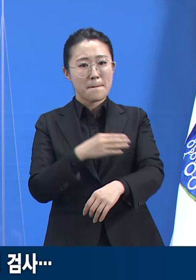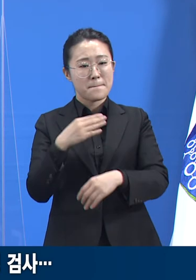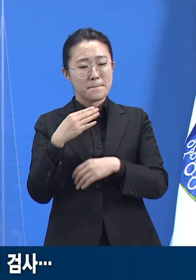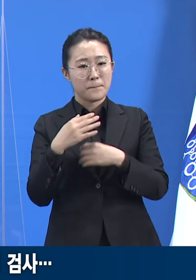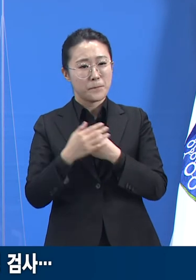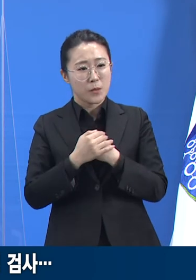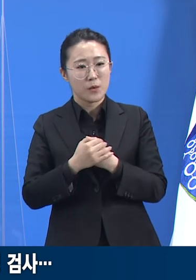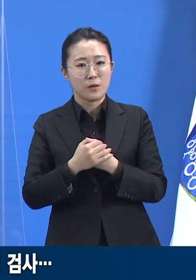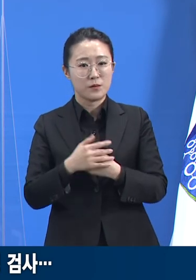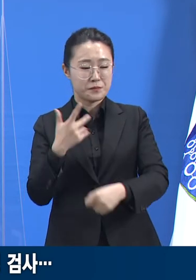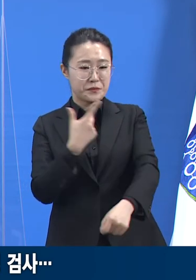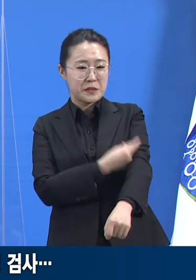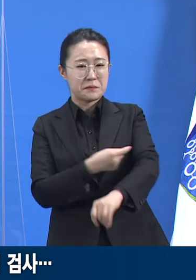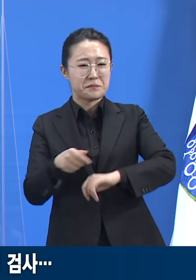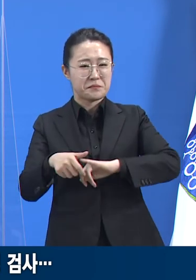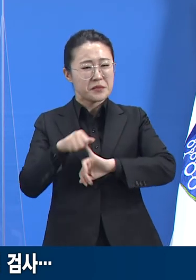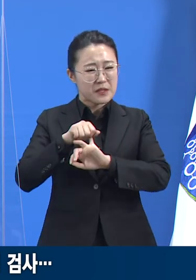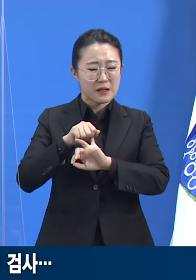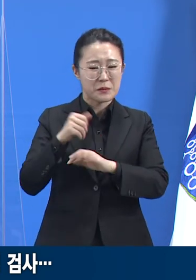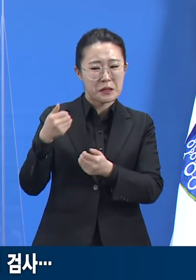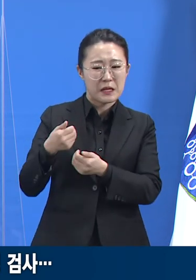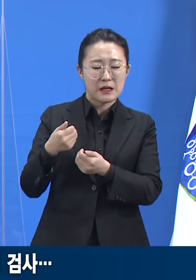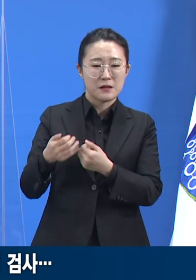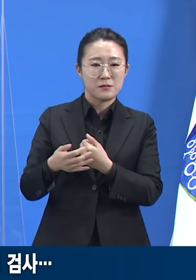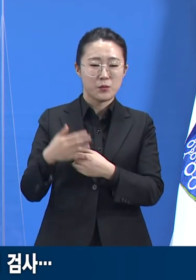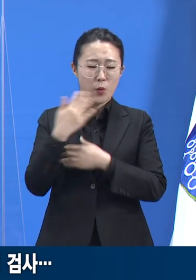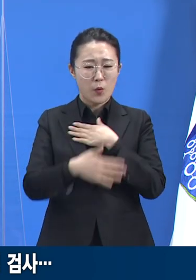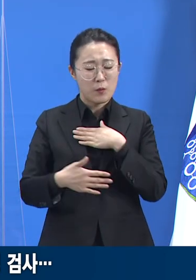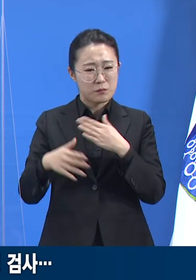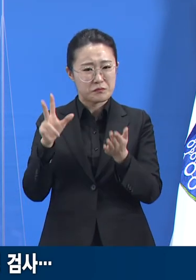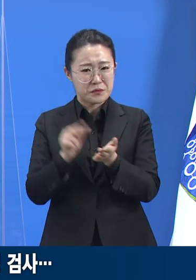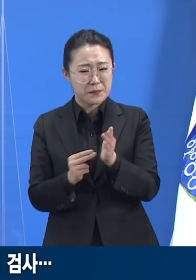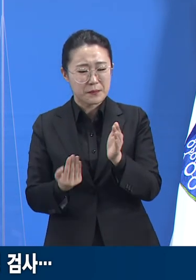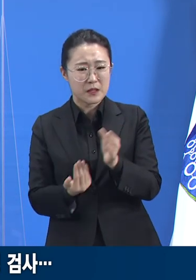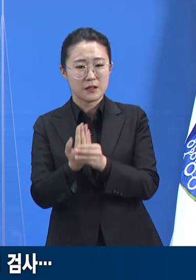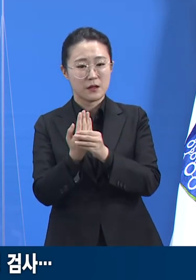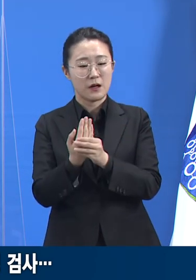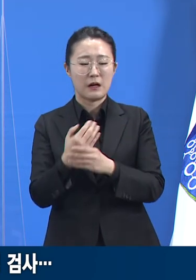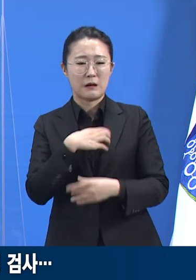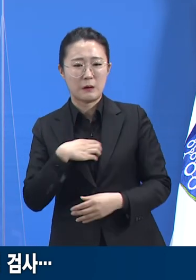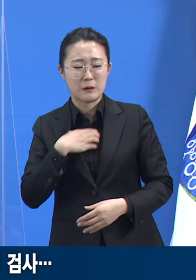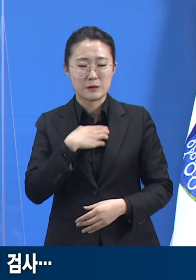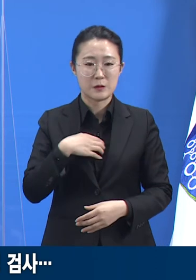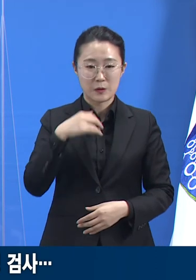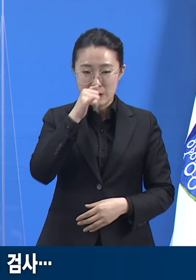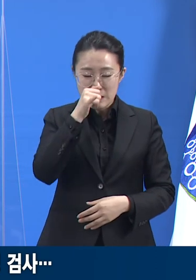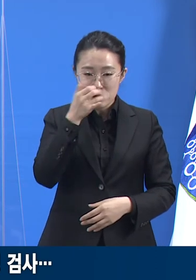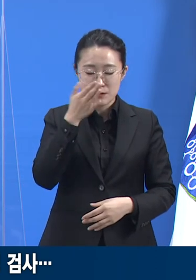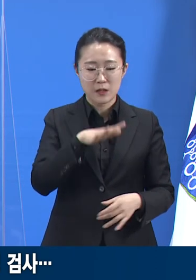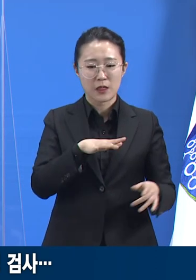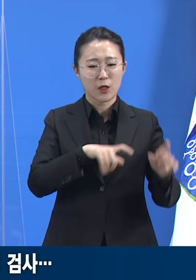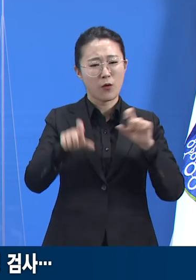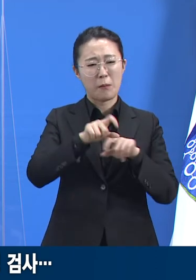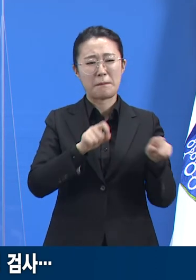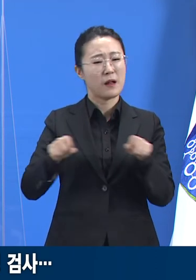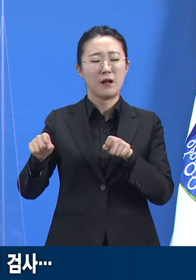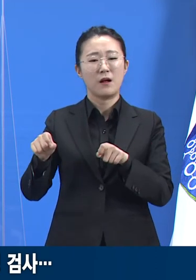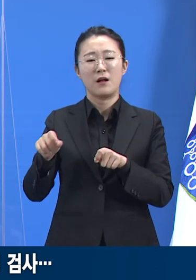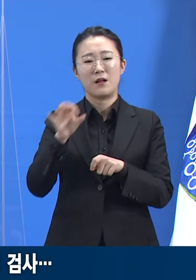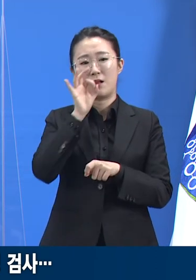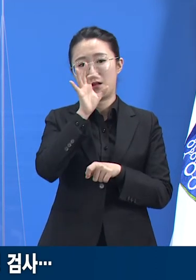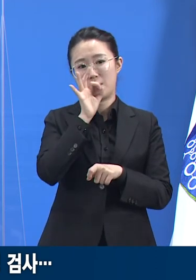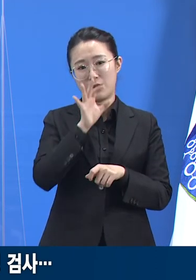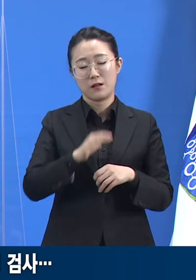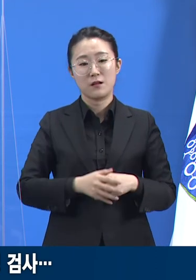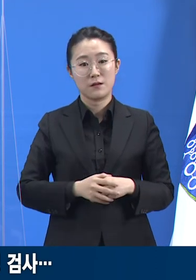소진될까 우려스러웠지만 더는 미룰 수 없다는 위기인식이 있었습니다. 이런 우려들은